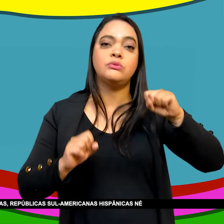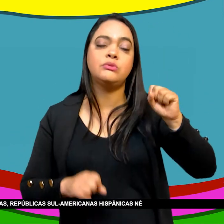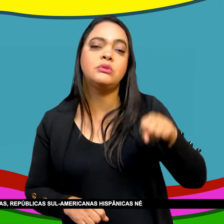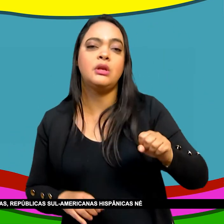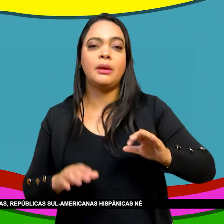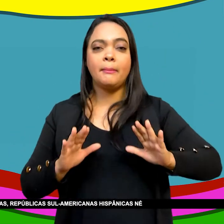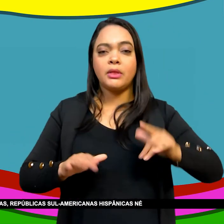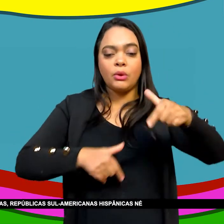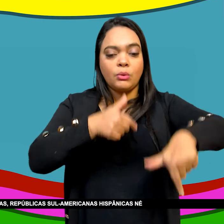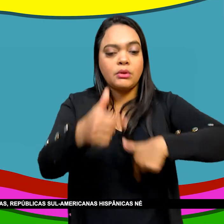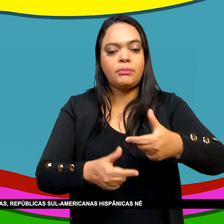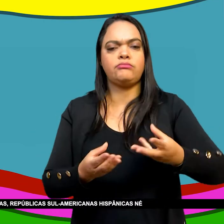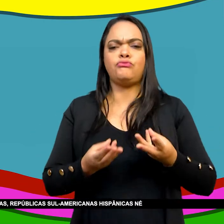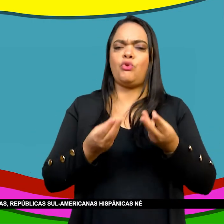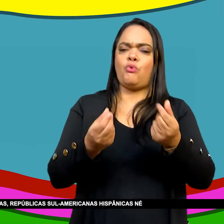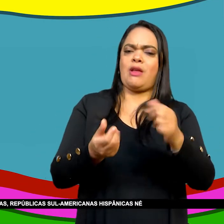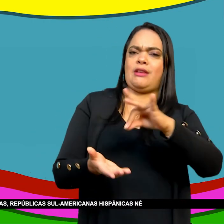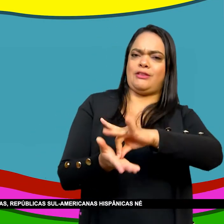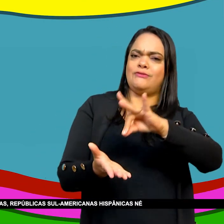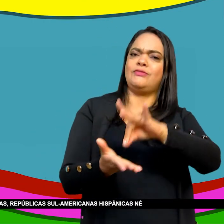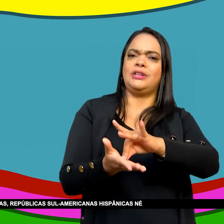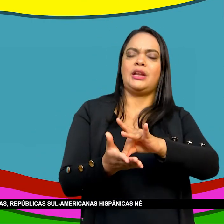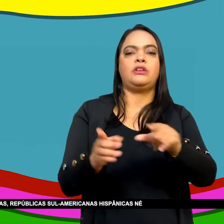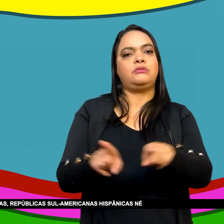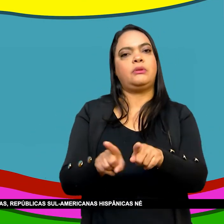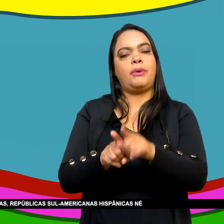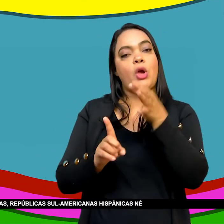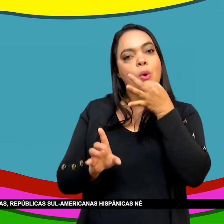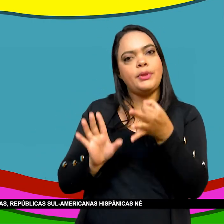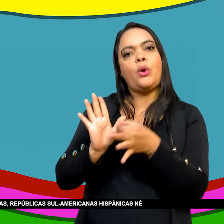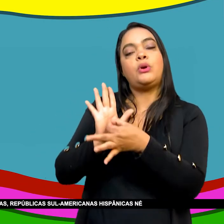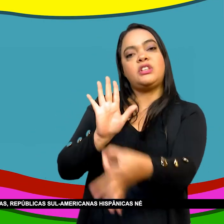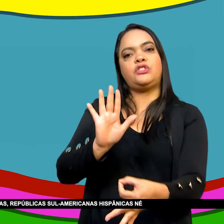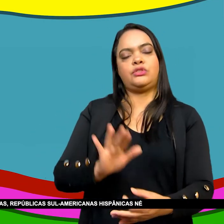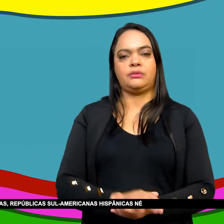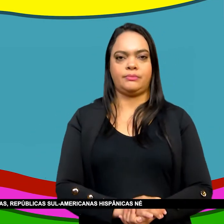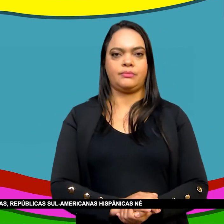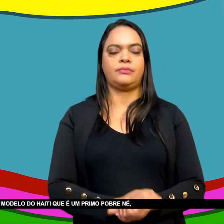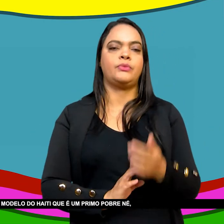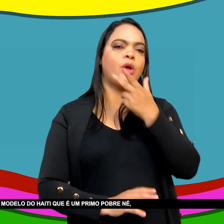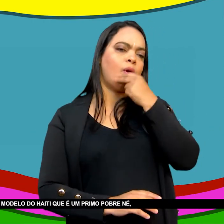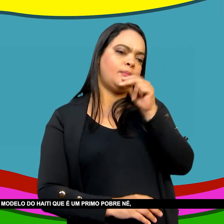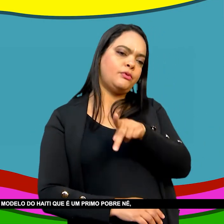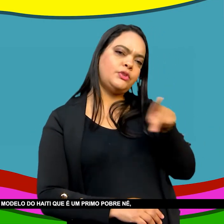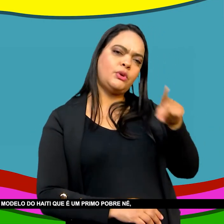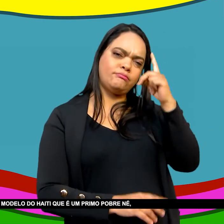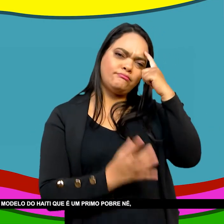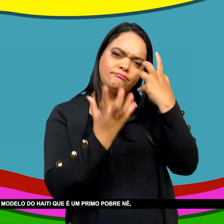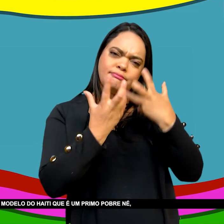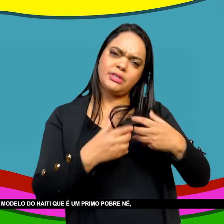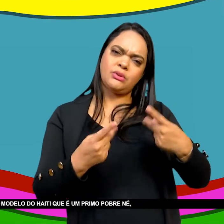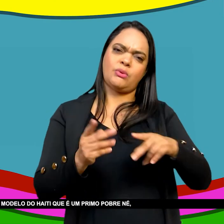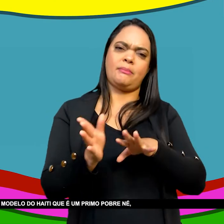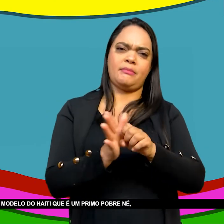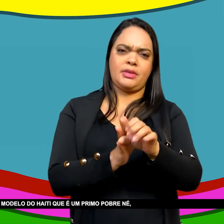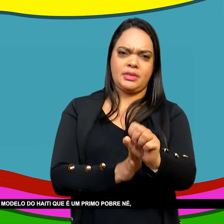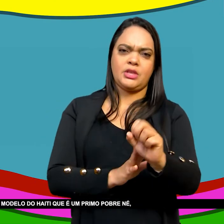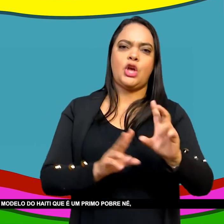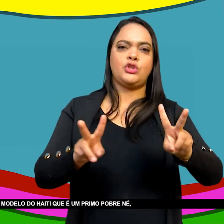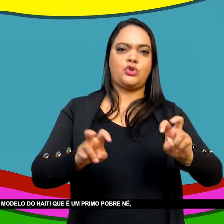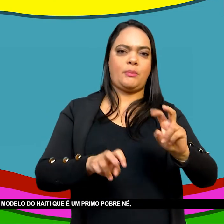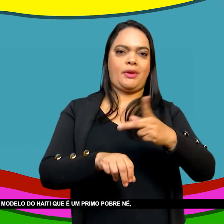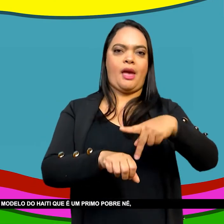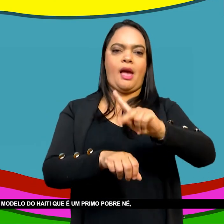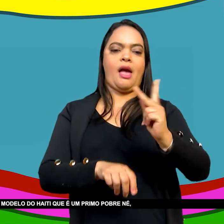repúblicas sul-americanas, hispânicas E tem o modelo dos Estados